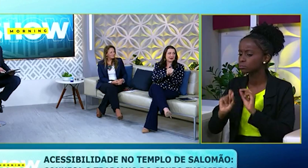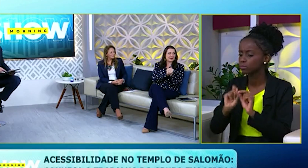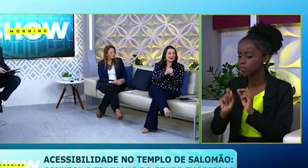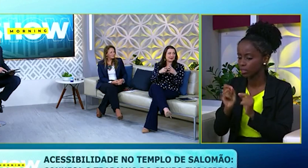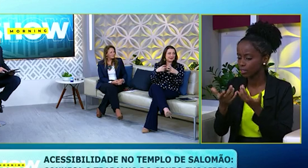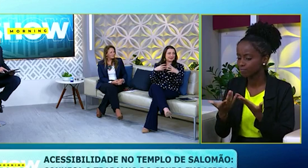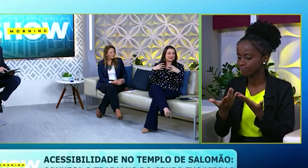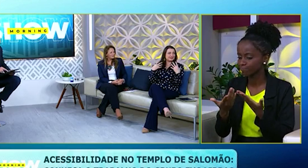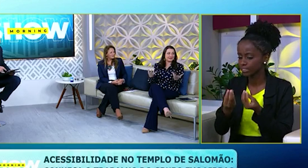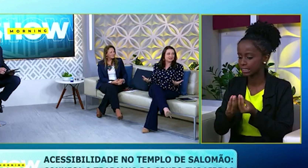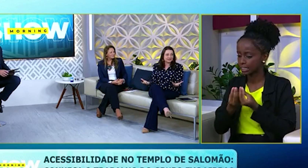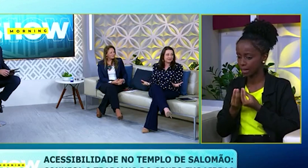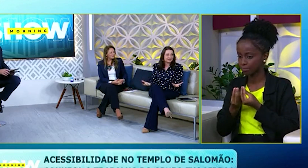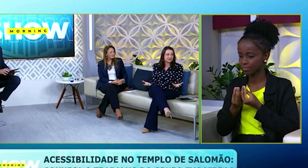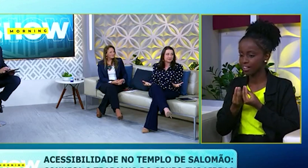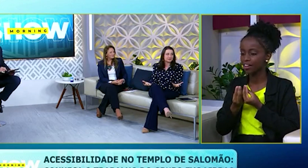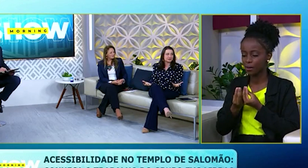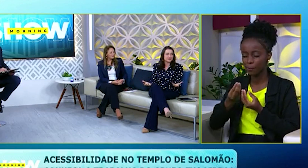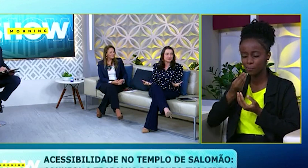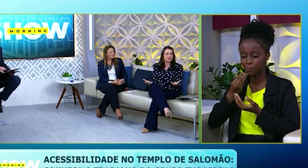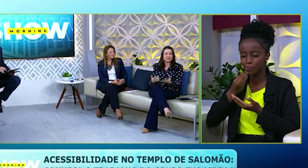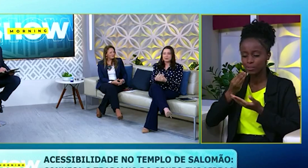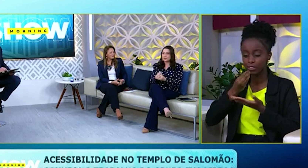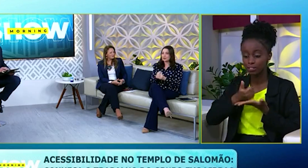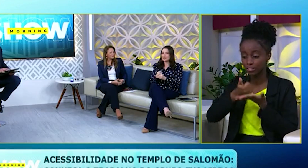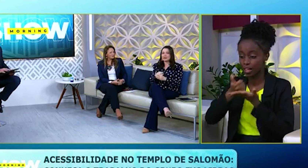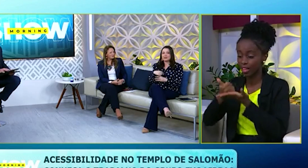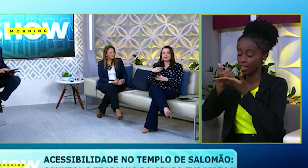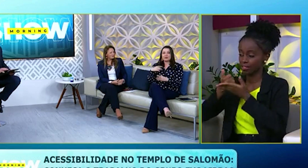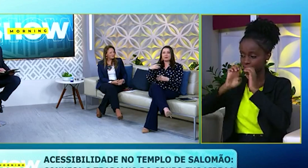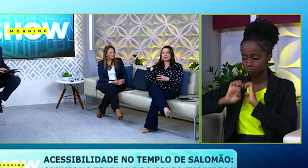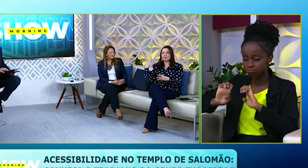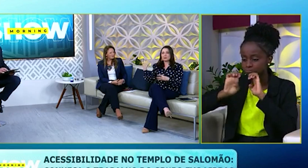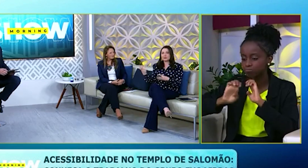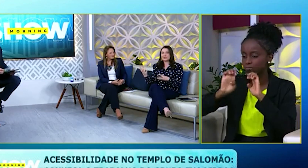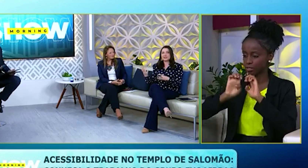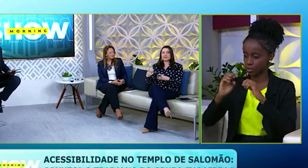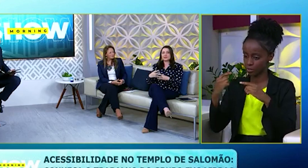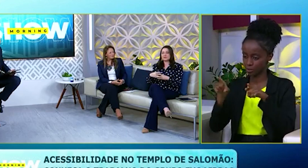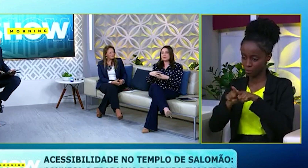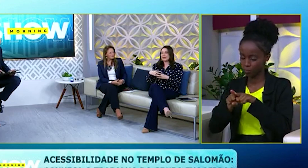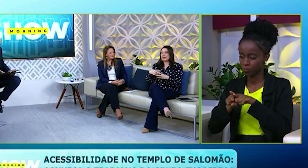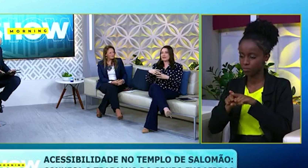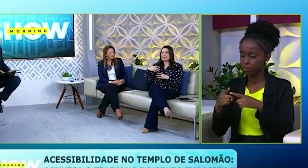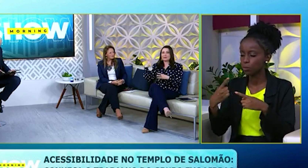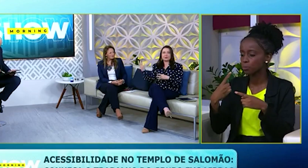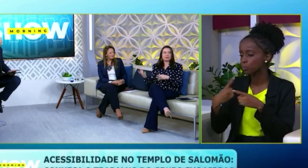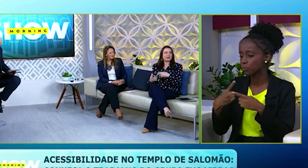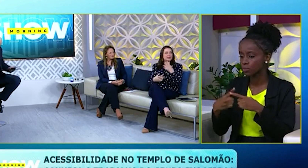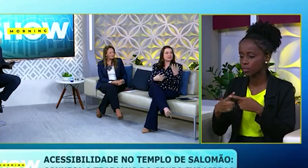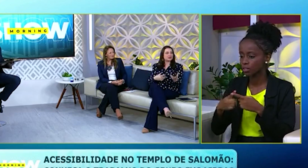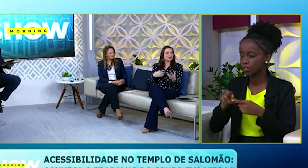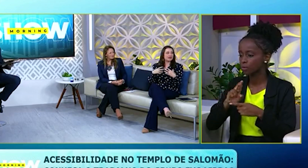É a questão de estar levando a salvação mesmo para as pessoas. Porque não é algo que depois vocês vão para